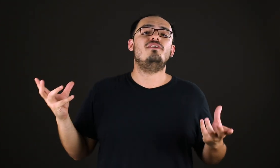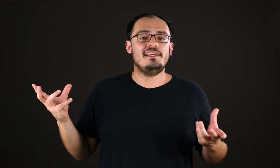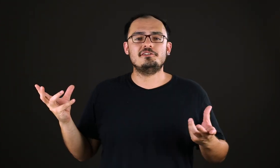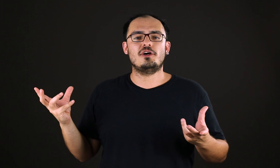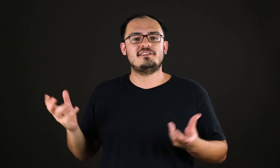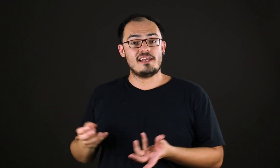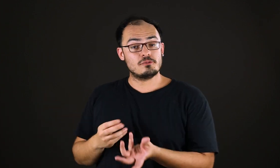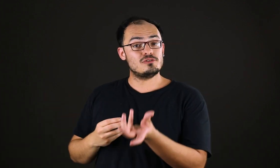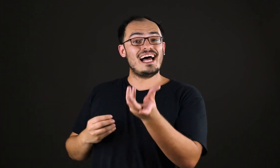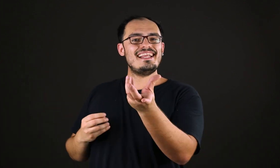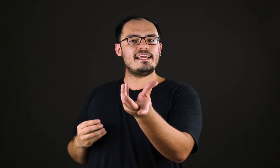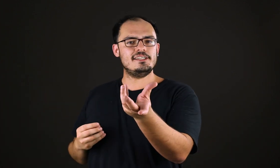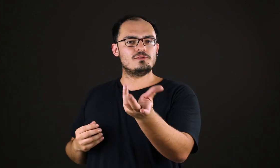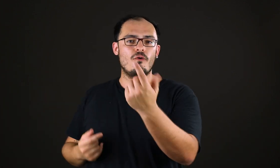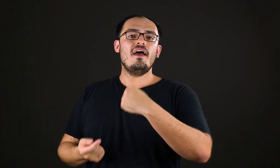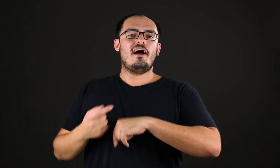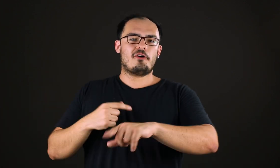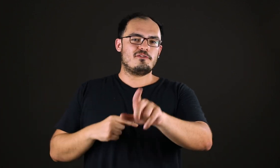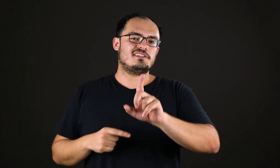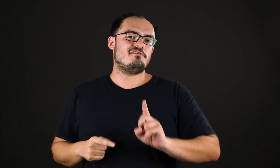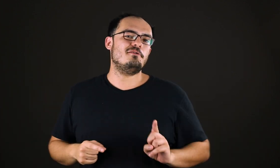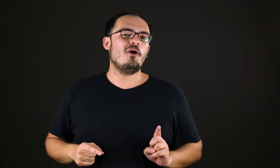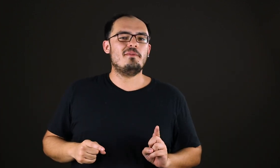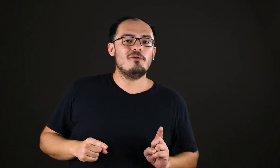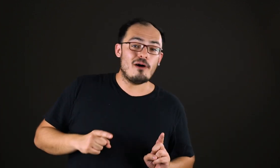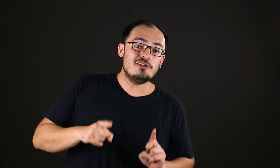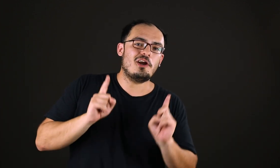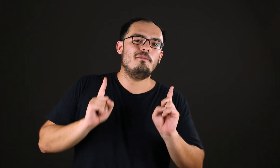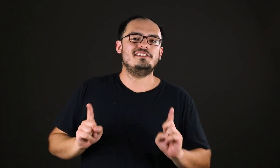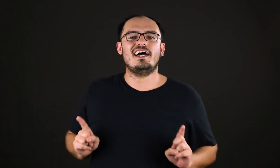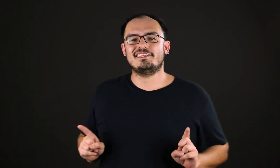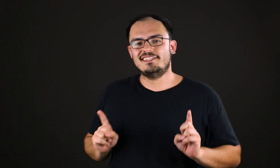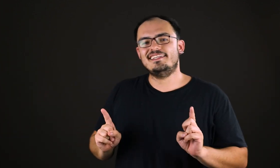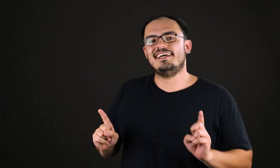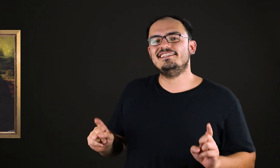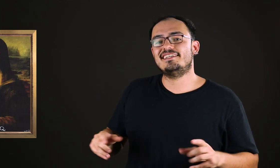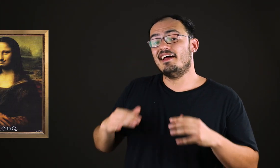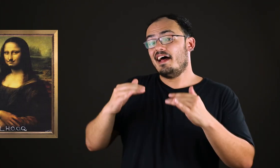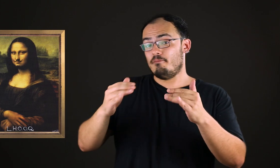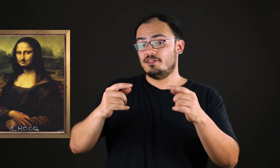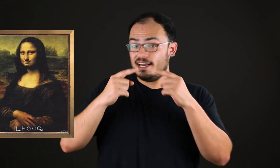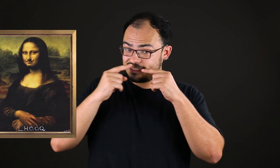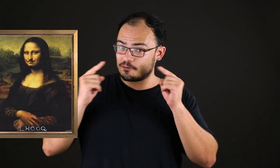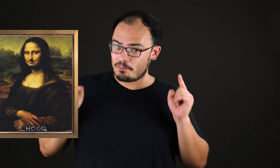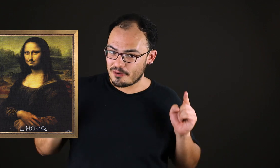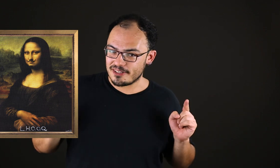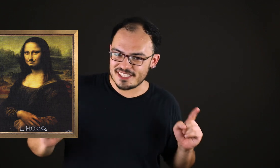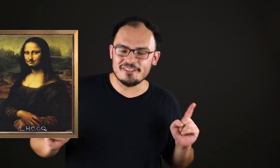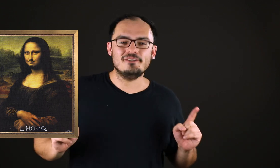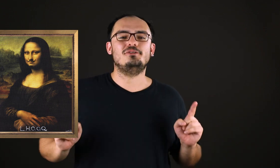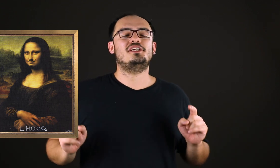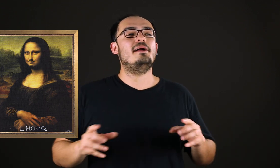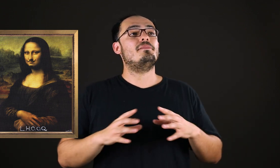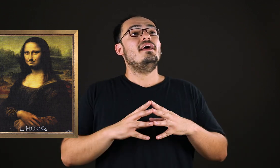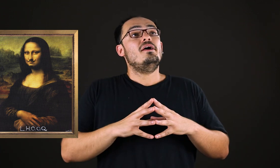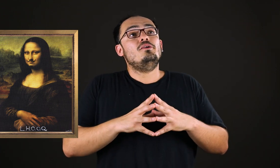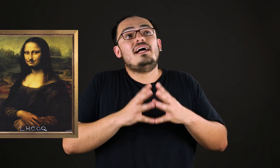felizes nós seríamos. O dadaísmo, agora você está vendo uma outra obra de arte dadaísta, a Mona Lisa com o bigodinho do Duchamp, o